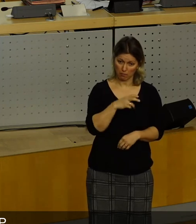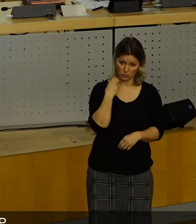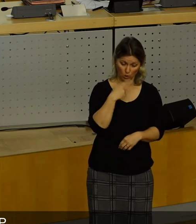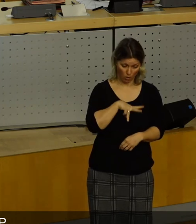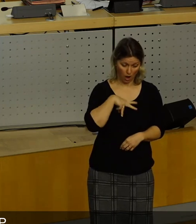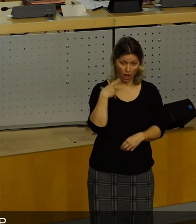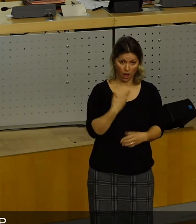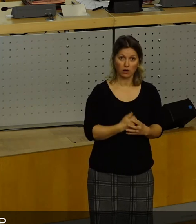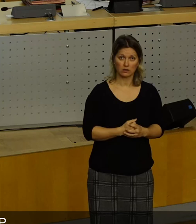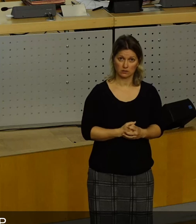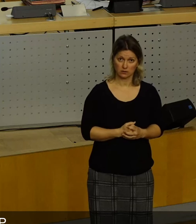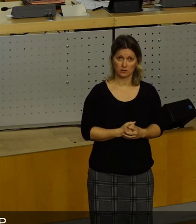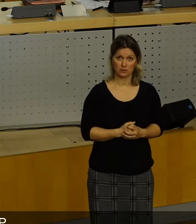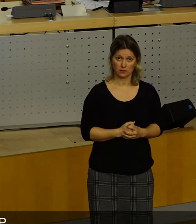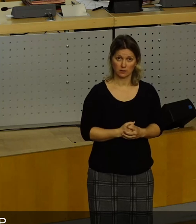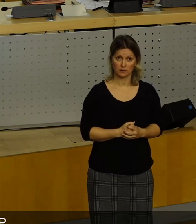ich als Vertreter,